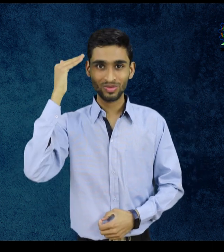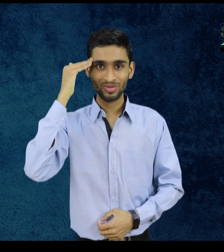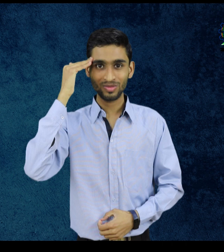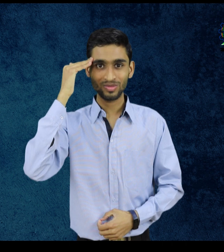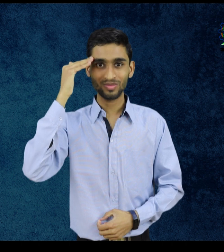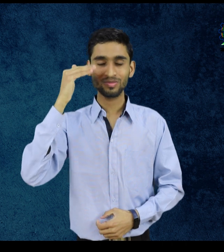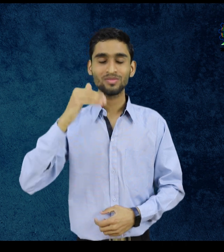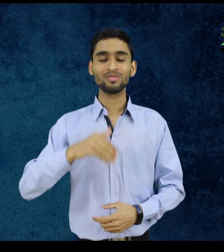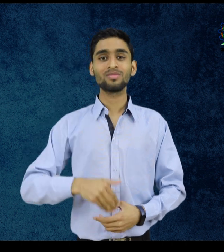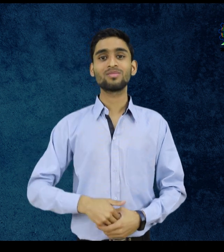जानना